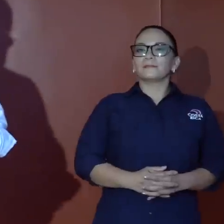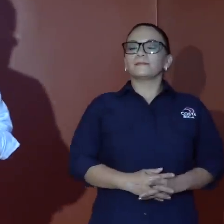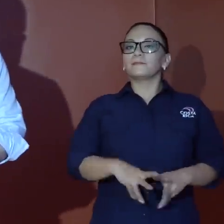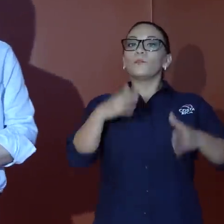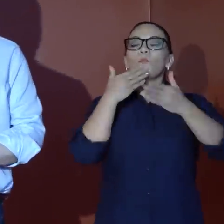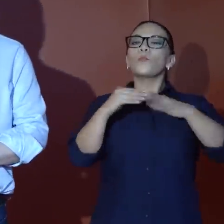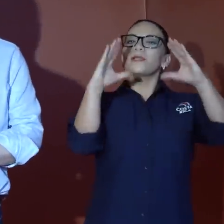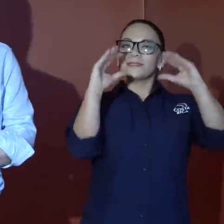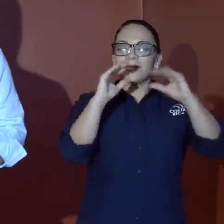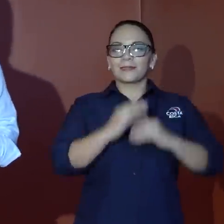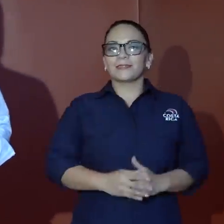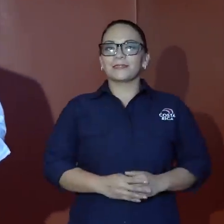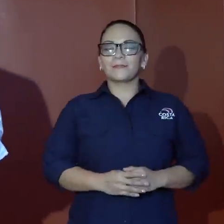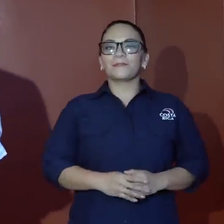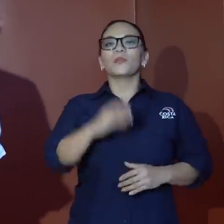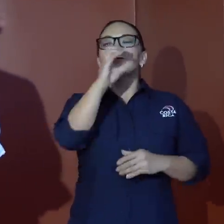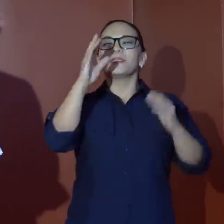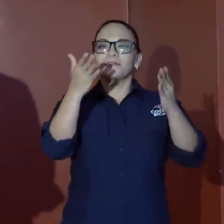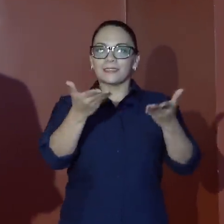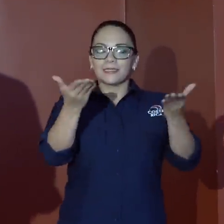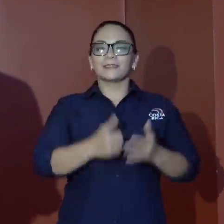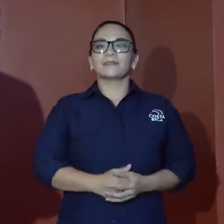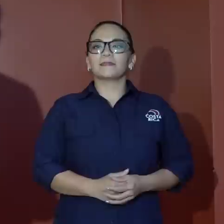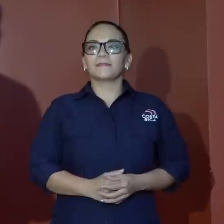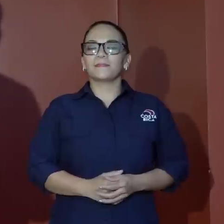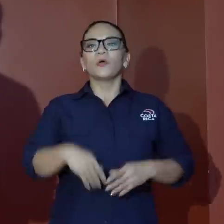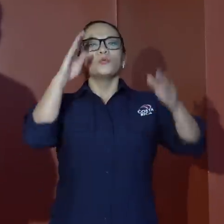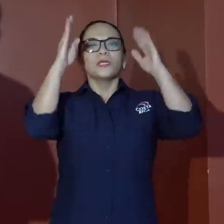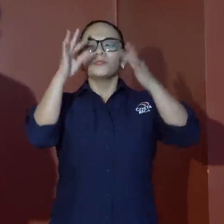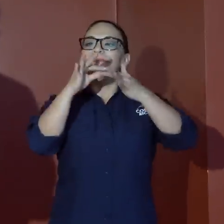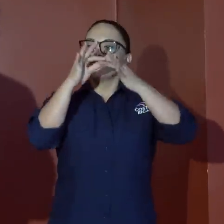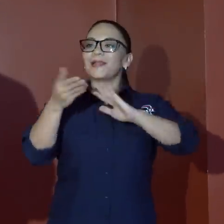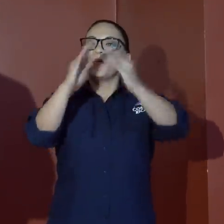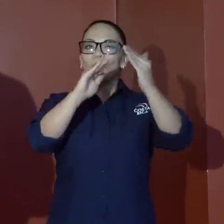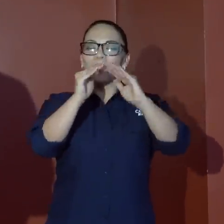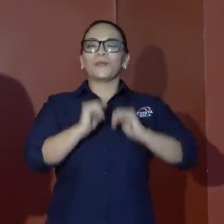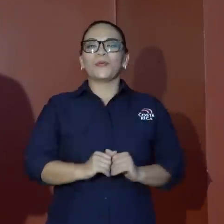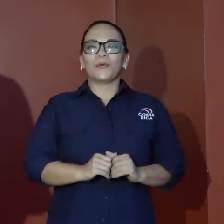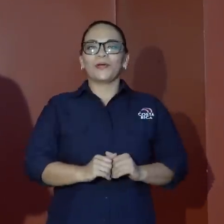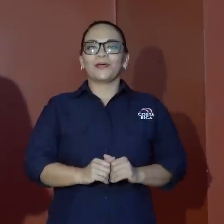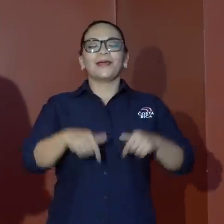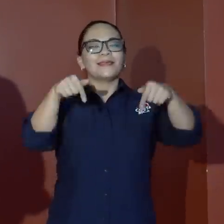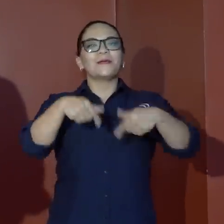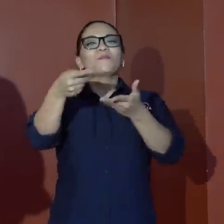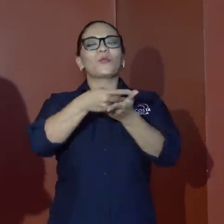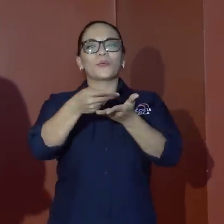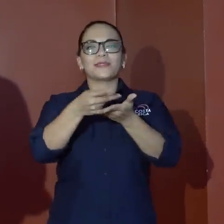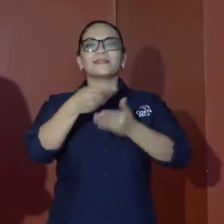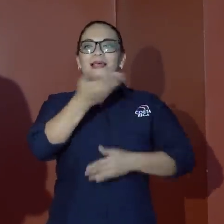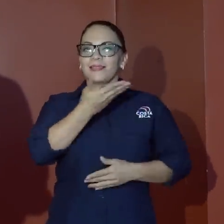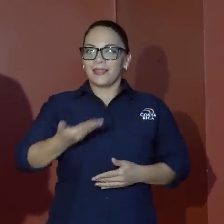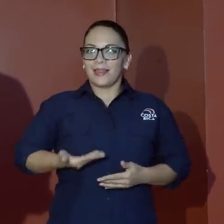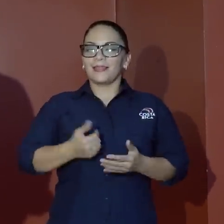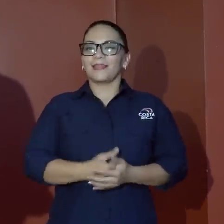Muy, muy buenas tardes costarricenses, un saludo especial al pueblo de la provincia de